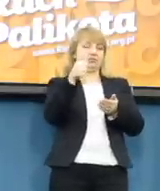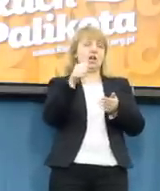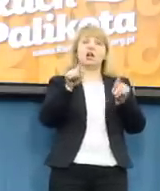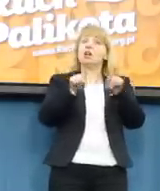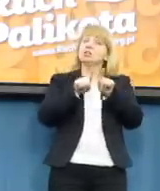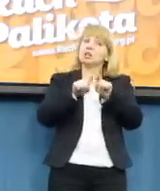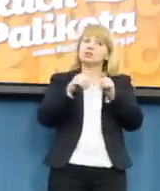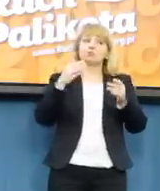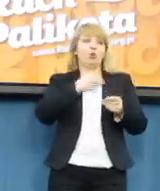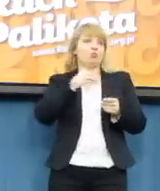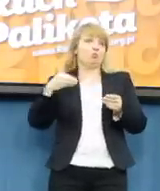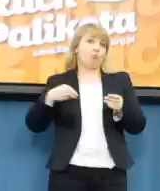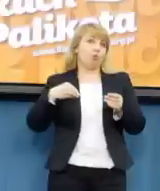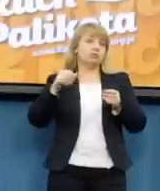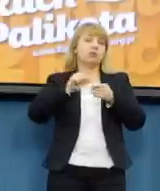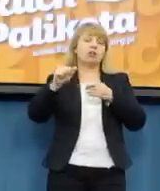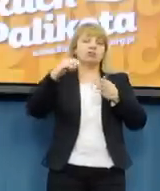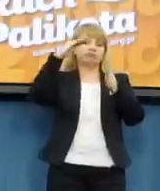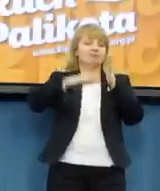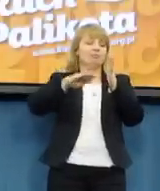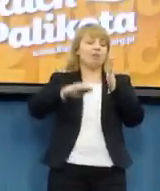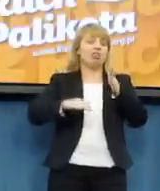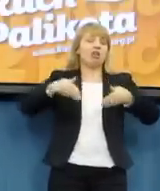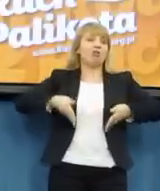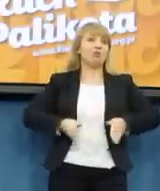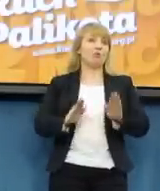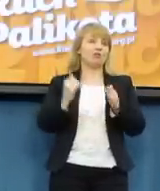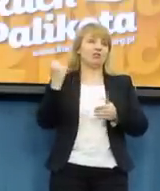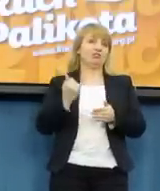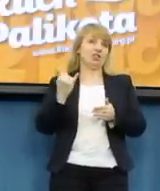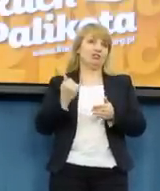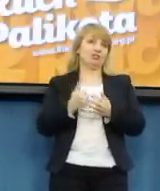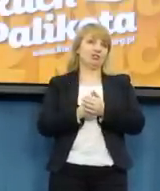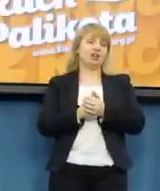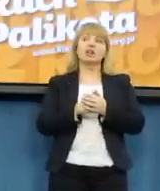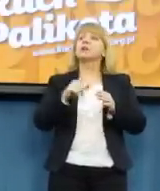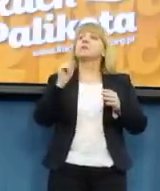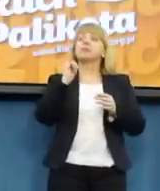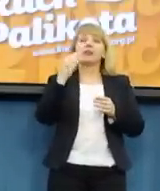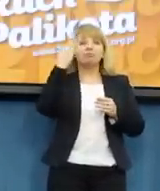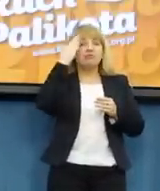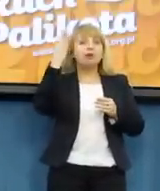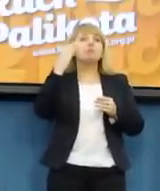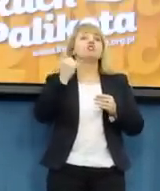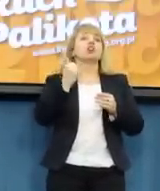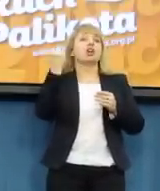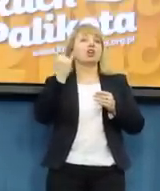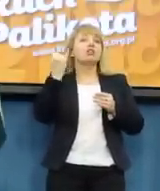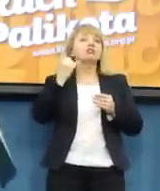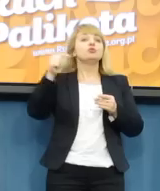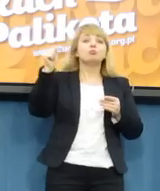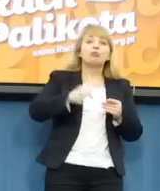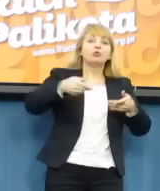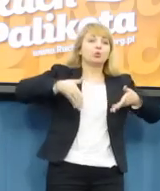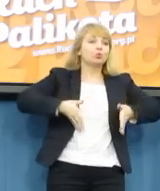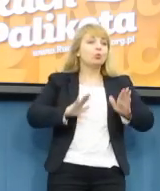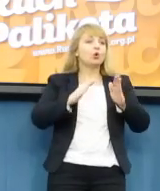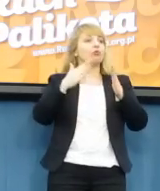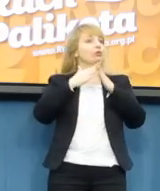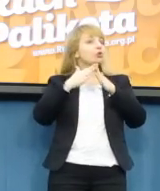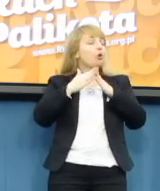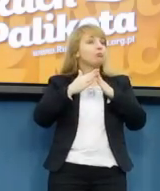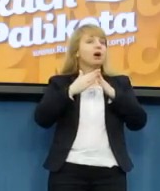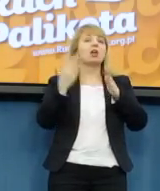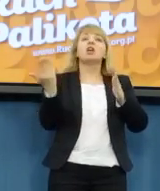uważamy, że dzieci powinny rodzić się w domach tam, gdzie są oczekiwane i tam, gdzie będą kochane. Z kolei